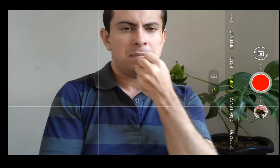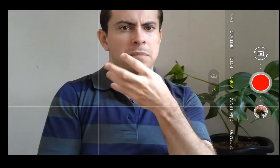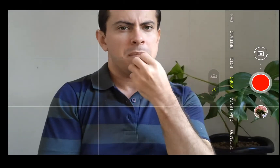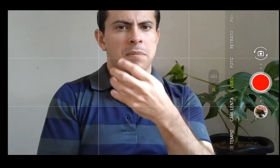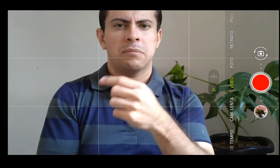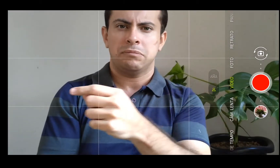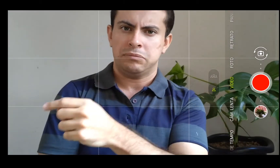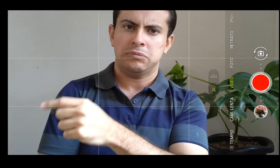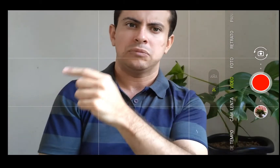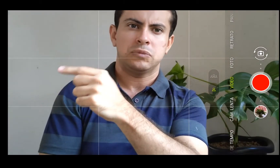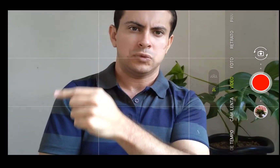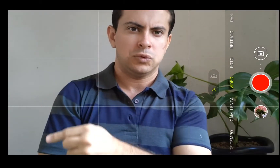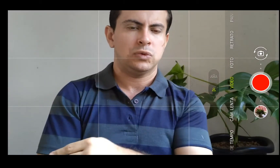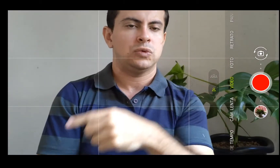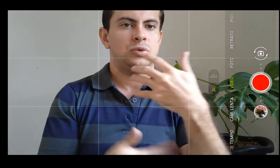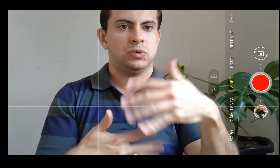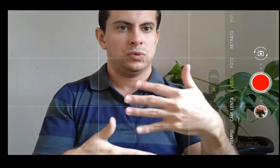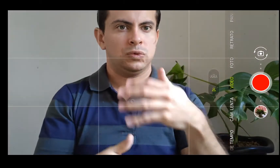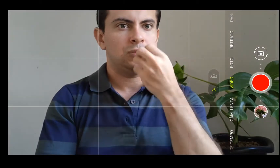Muito boas as opções de gravação.